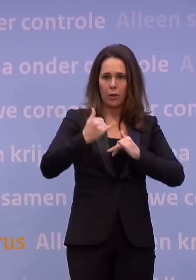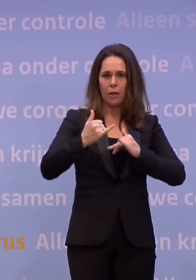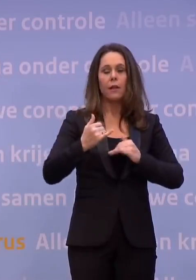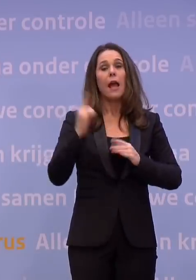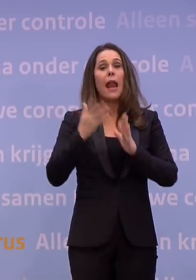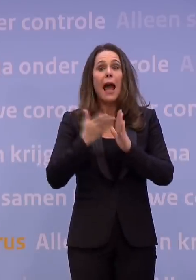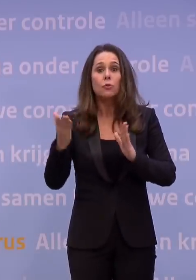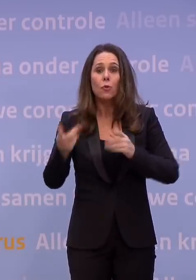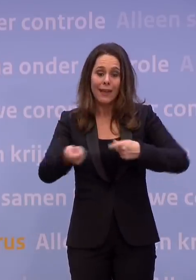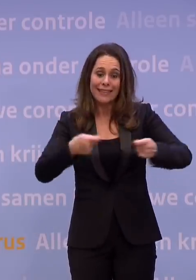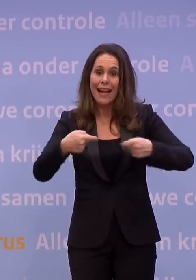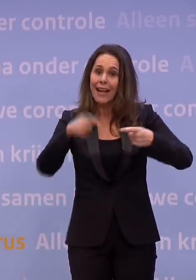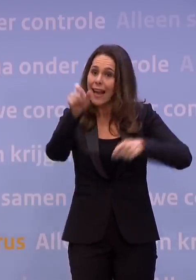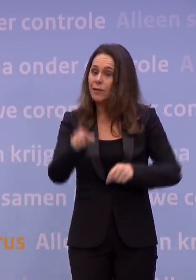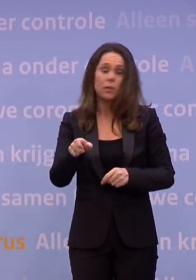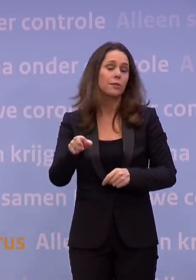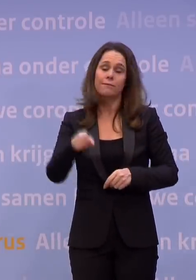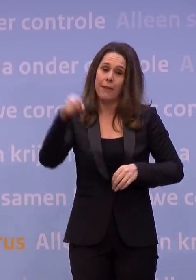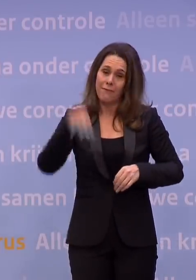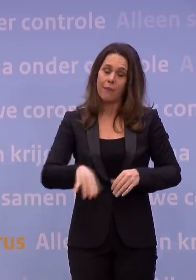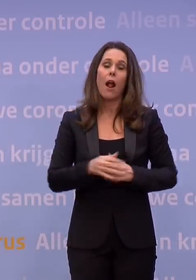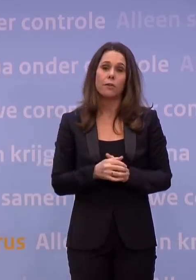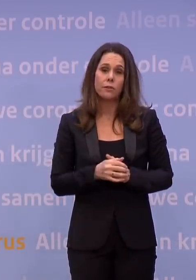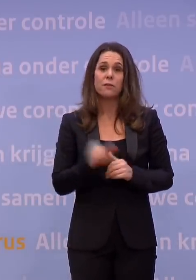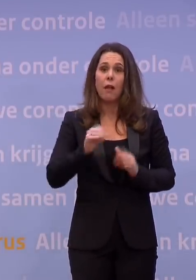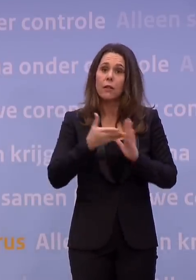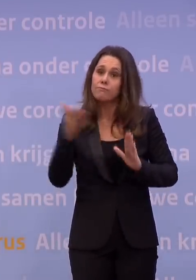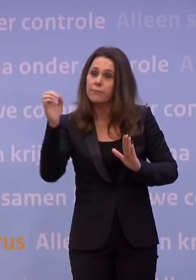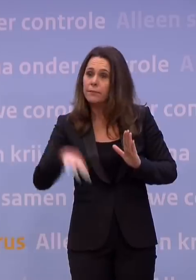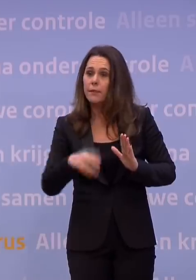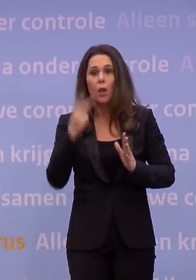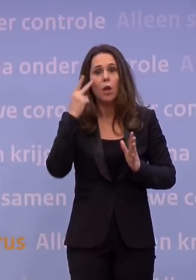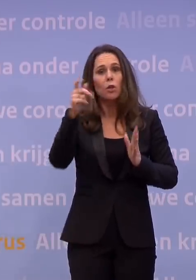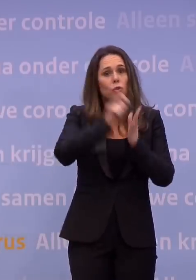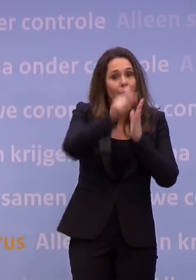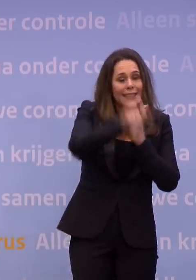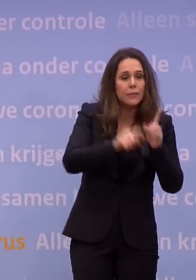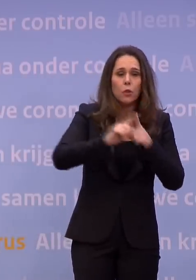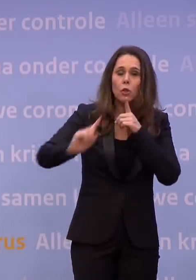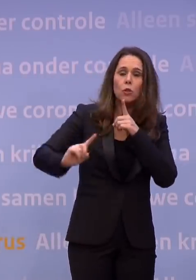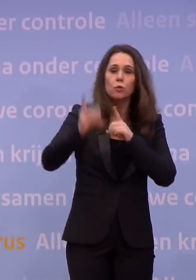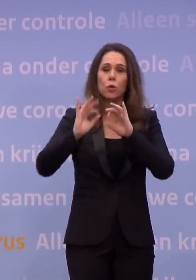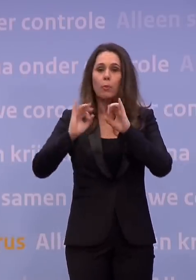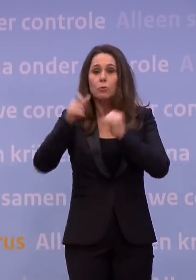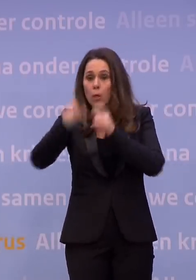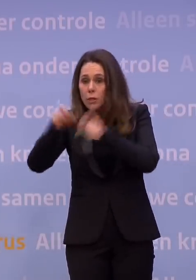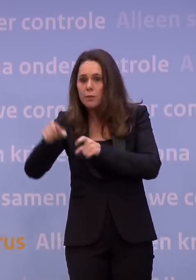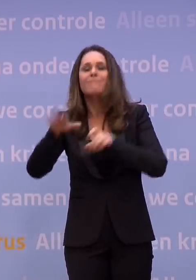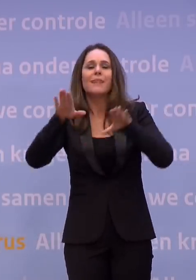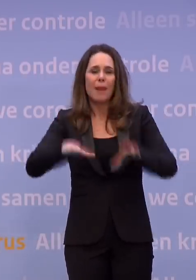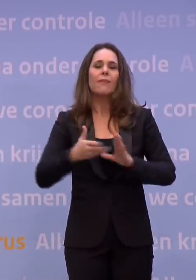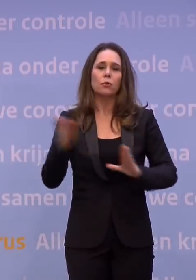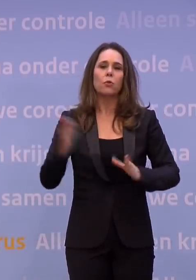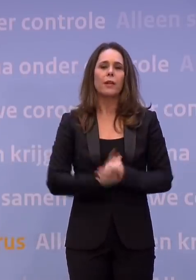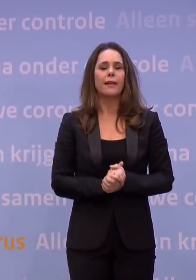die vervalt. En ook een aantal andere uitzonderingen vervalt. Voor journalisten en topsporters blijft die bestaan. Tot zover het